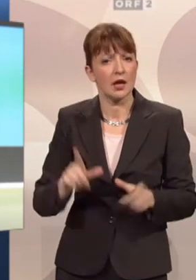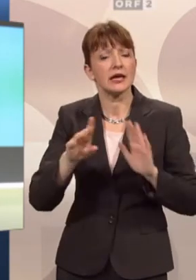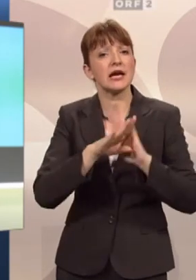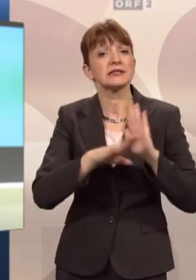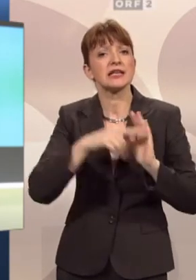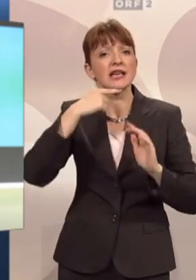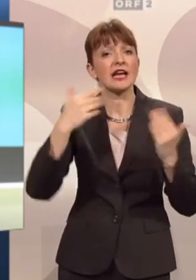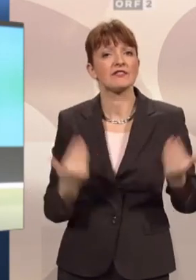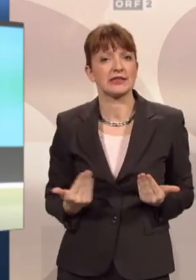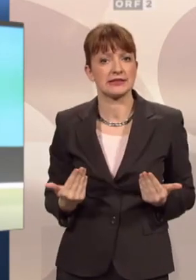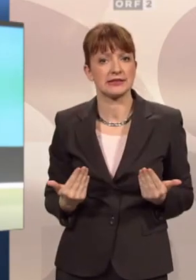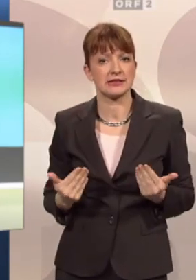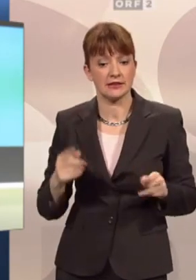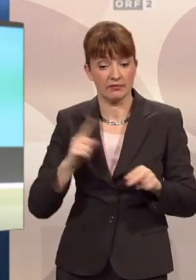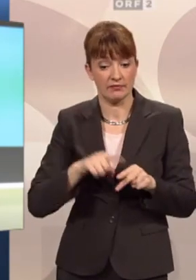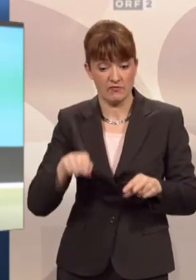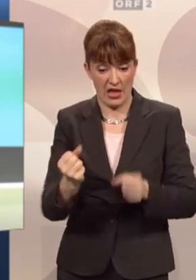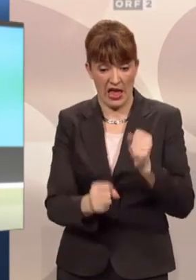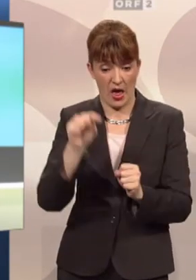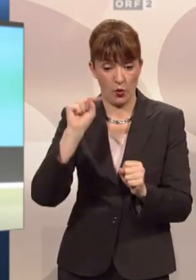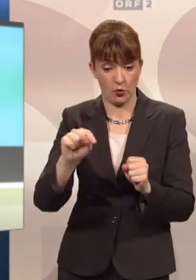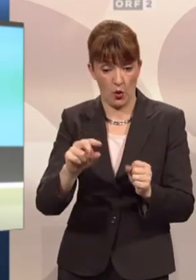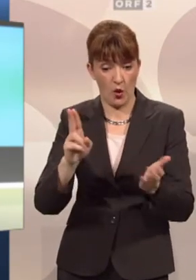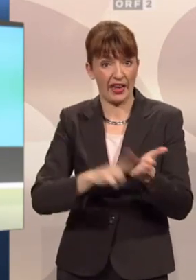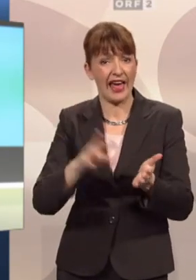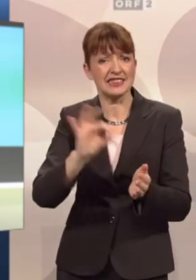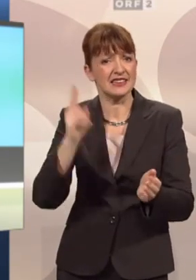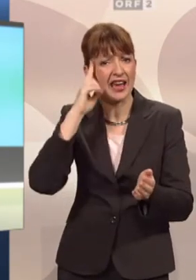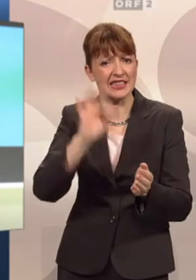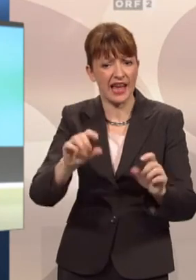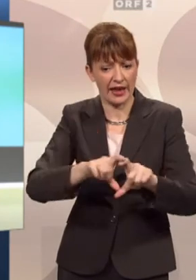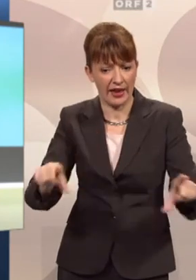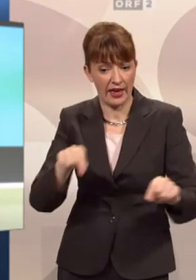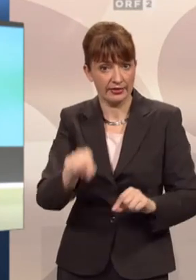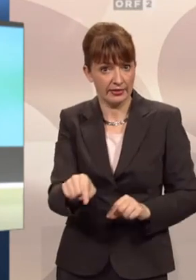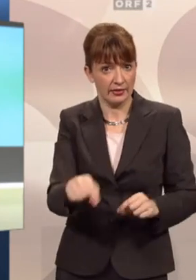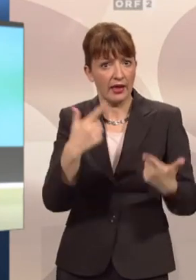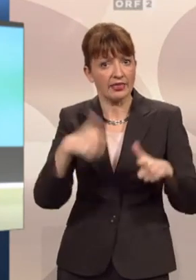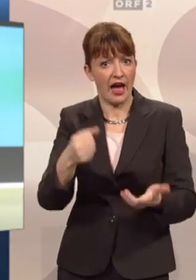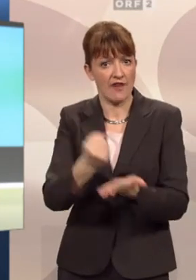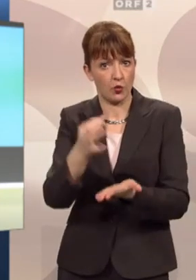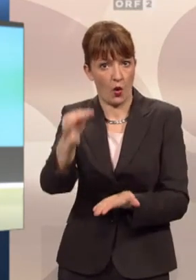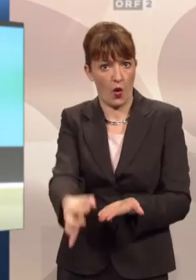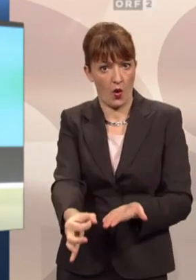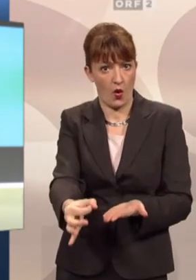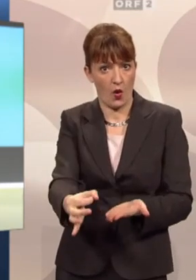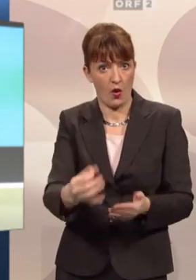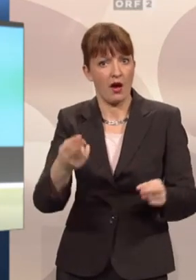sagt nur, dass man natürlich mit dem Fahrzeug, das dieses Kennzeichen lautet, dort stehen darf. Jetzt wird es natürlich